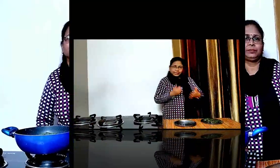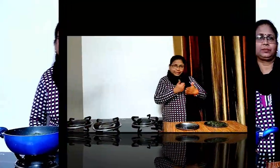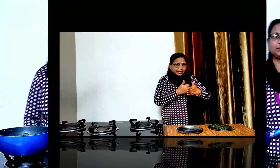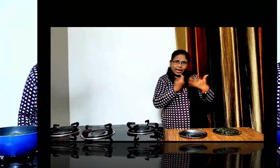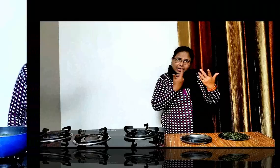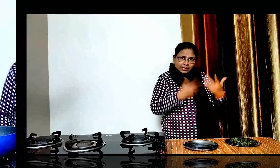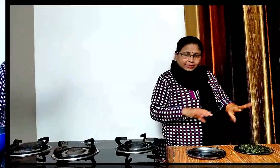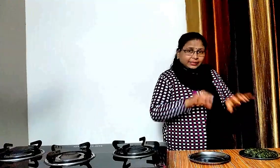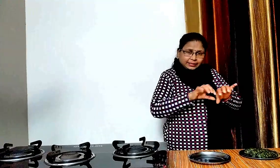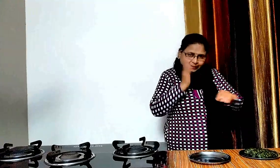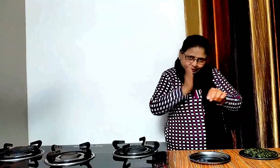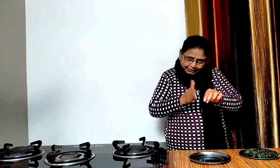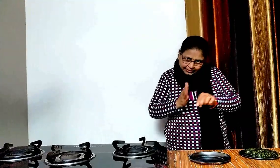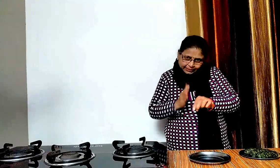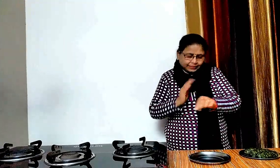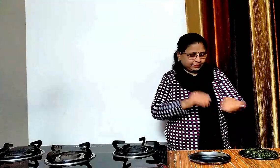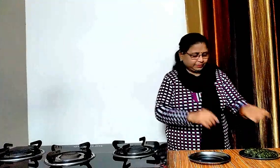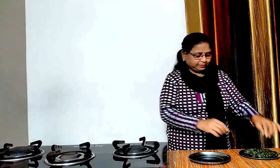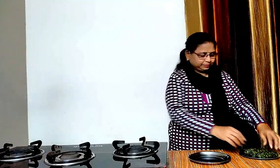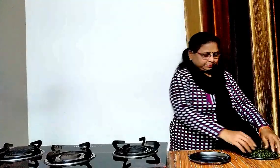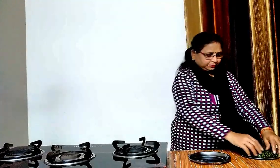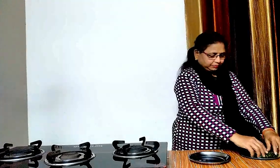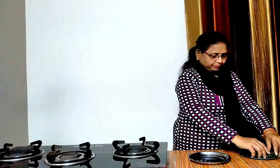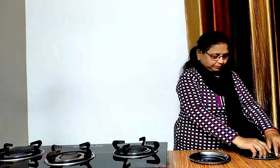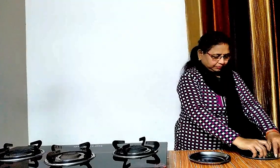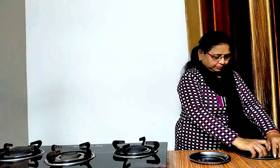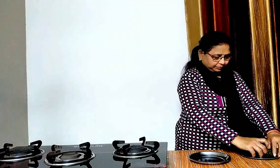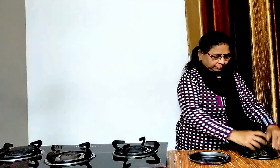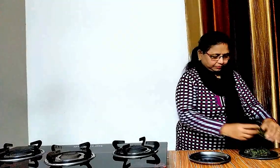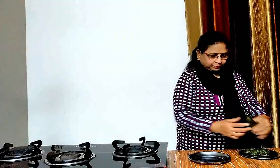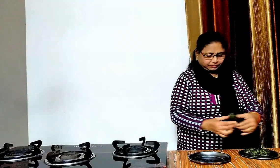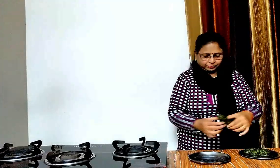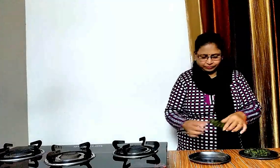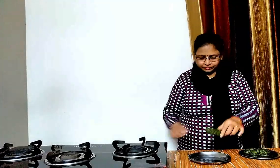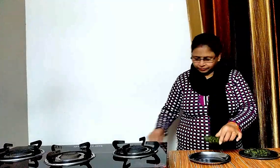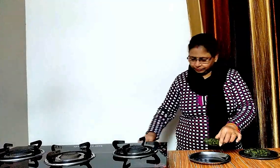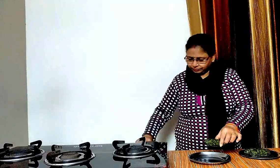ये हलका ठंड़ा हो चुका है अब हम रोल को छोटे छोटे पीसिस में कास लेंगे